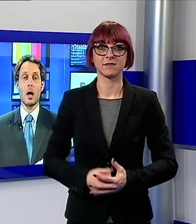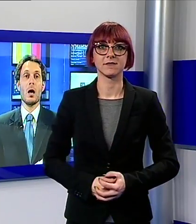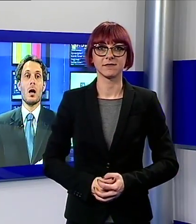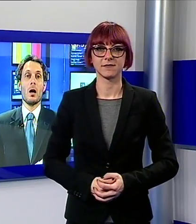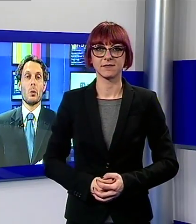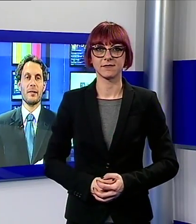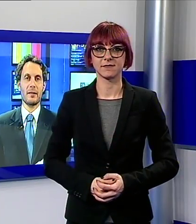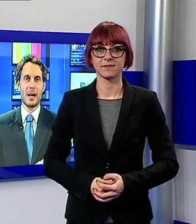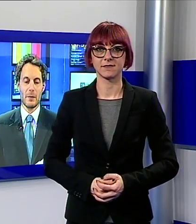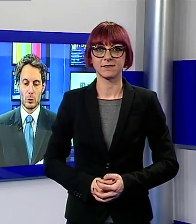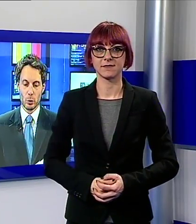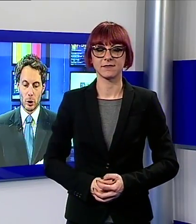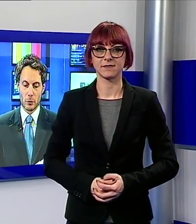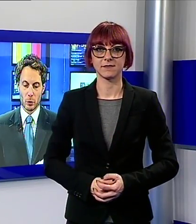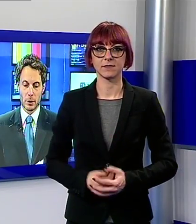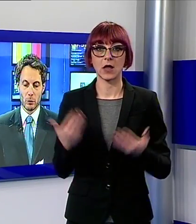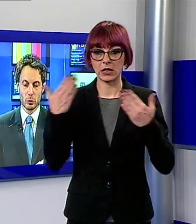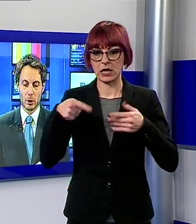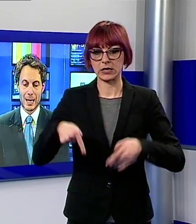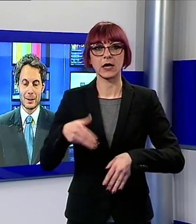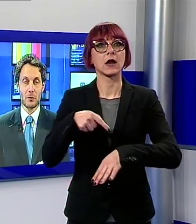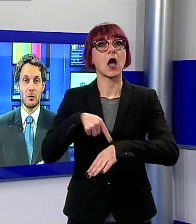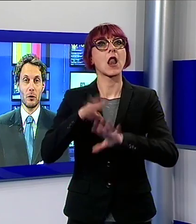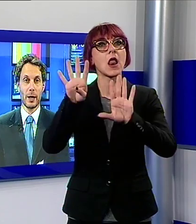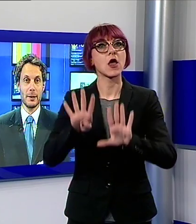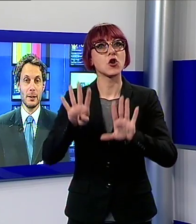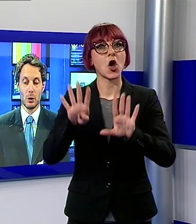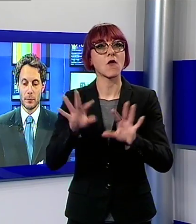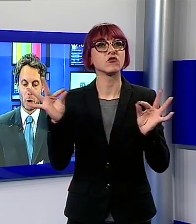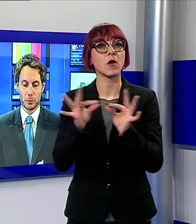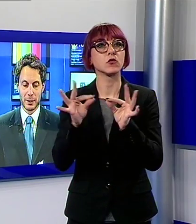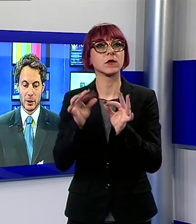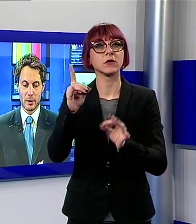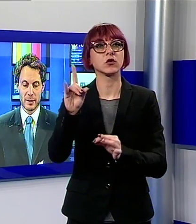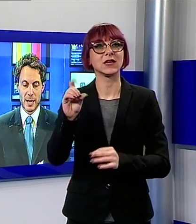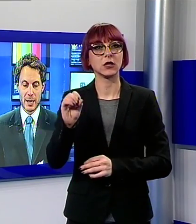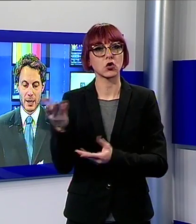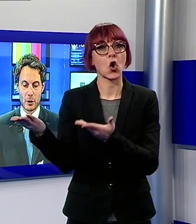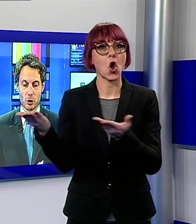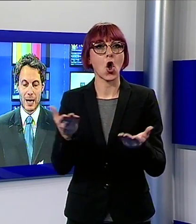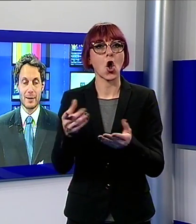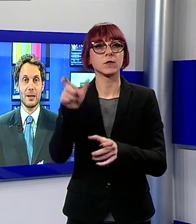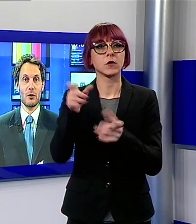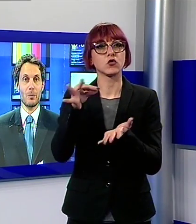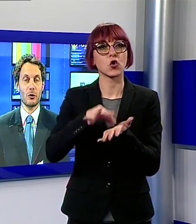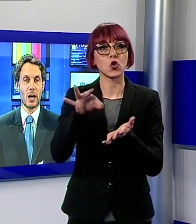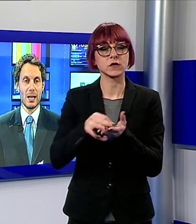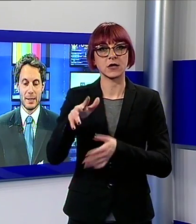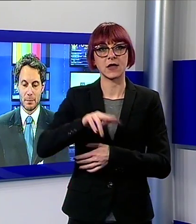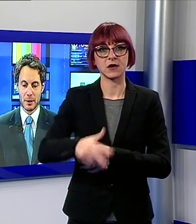Questa sera alle 21 su Noi TV torna la trasmissione Dido ospiti consiglieri regionali Stefano Baccelli del PD